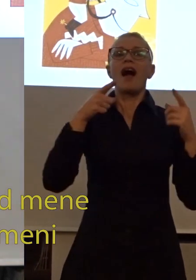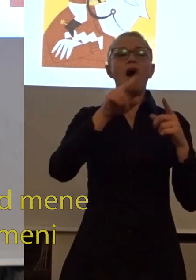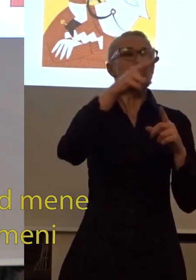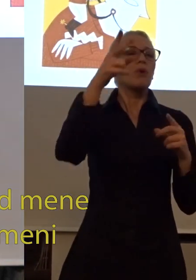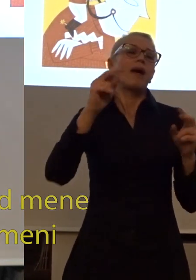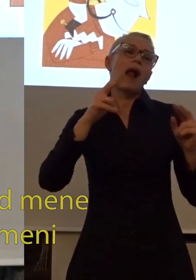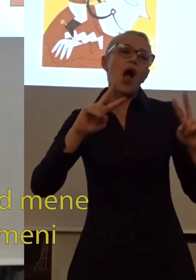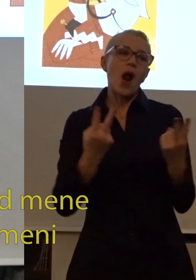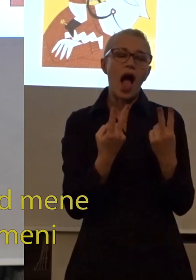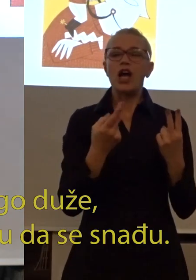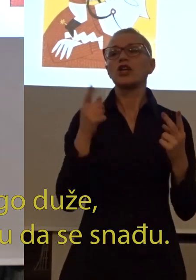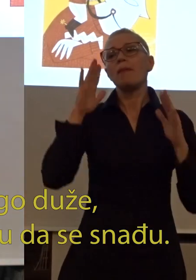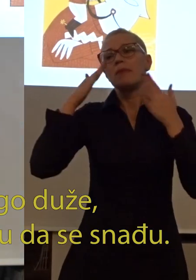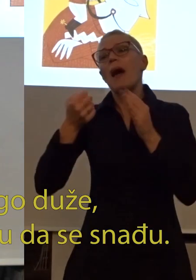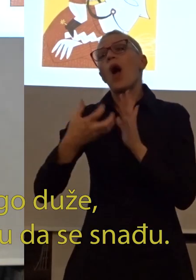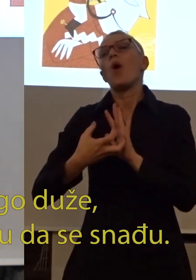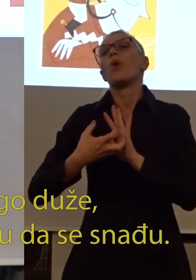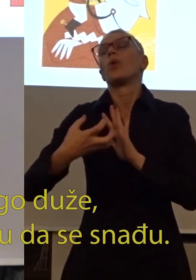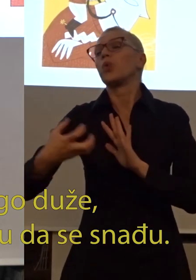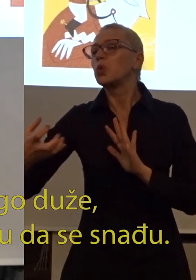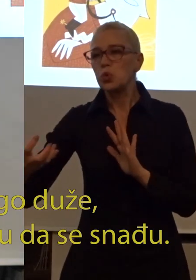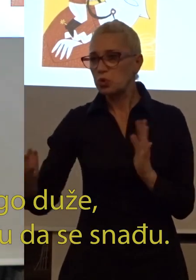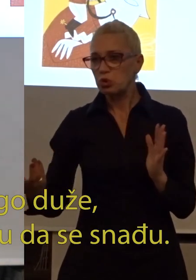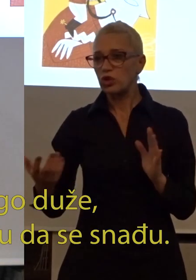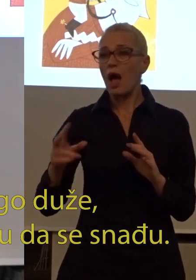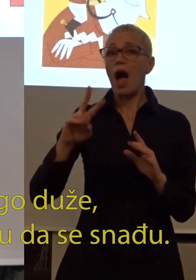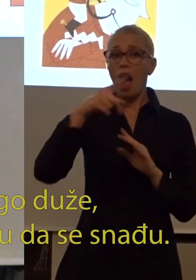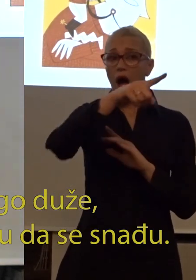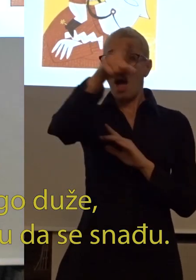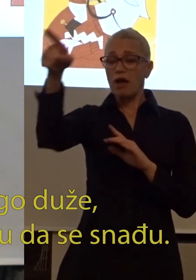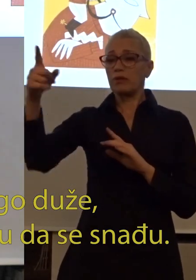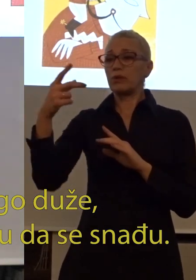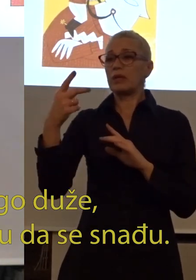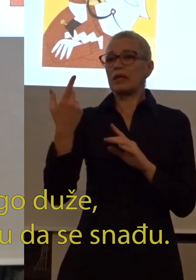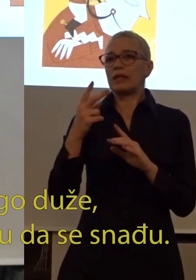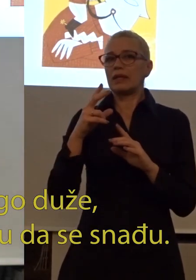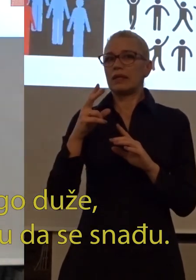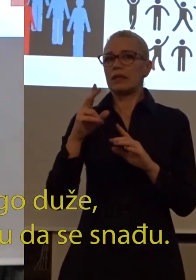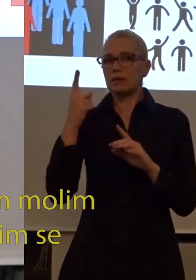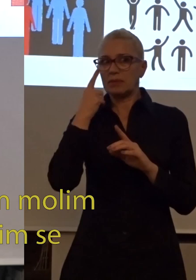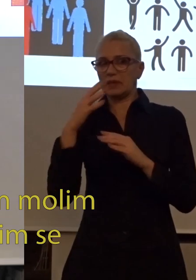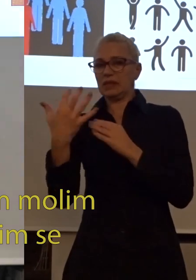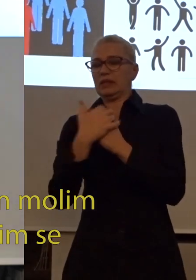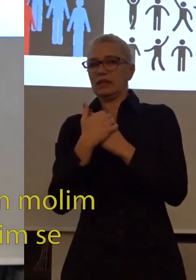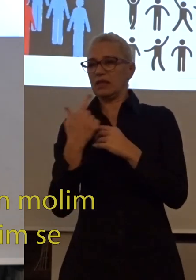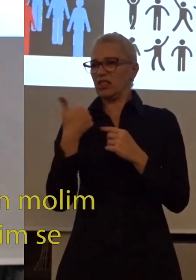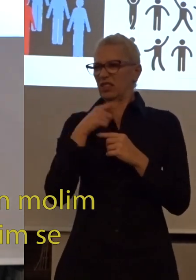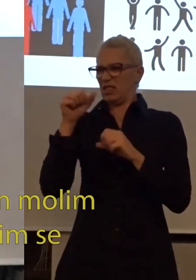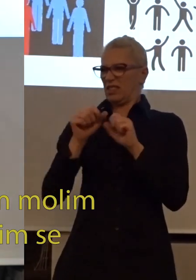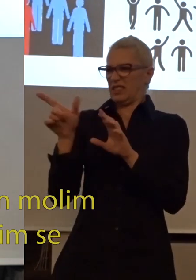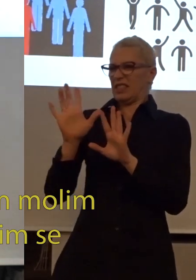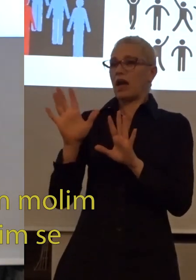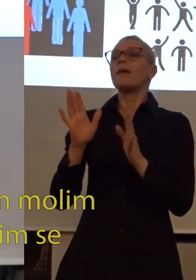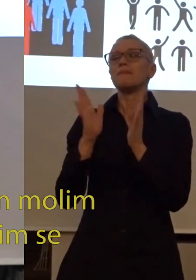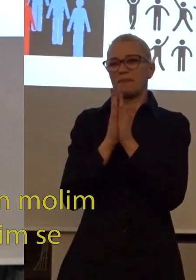meni ljudi koji su slični meni ove reakcije traju mnogo duže pa drugi ljudi često ne umeju da se snađu pa vas ovom prilikom